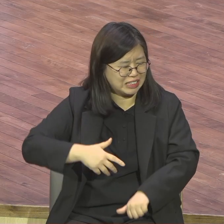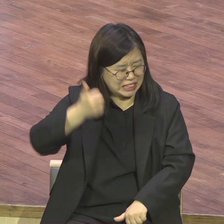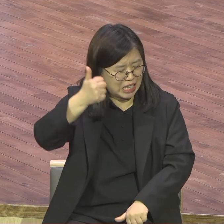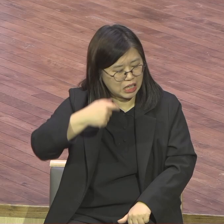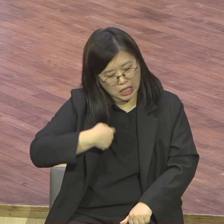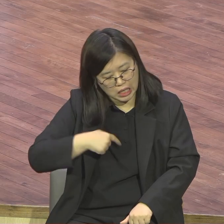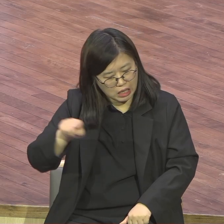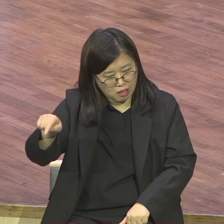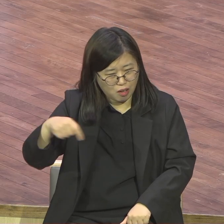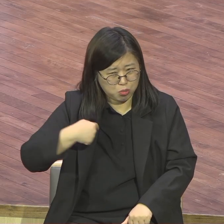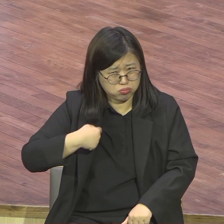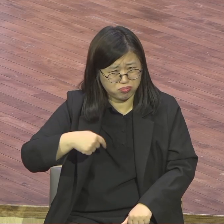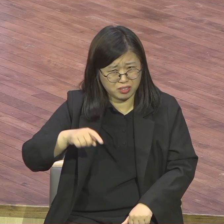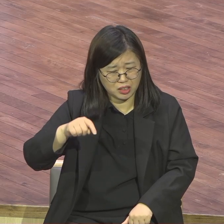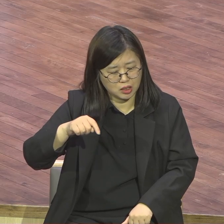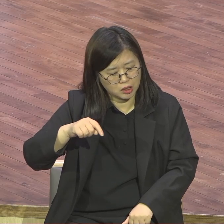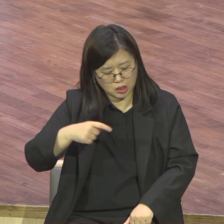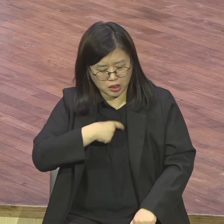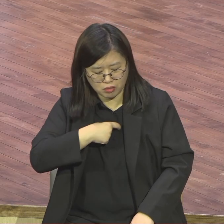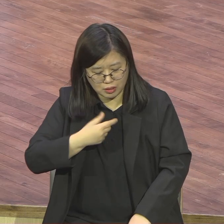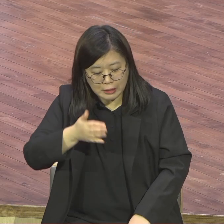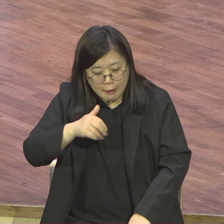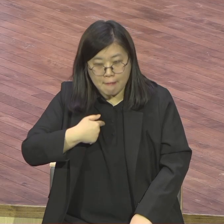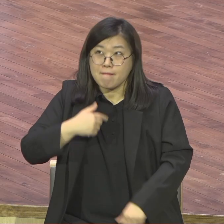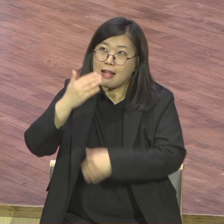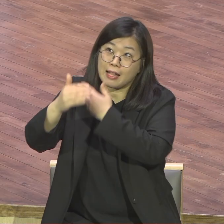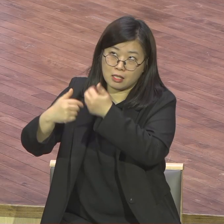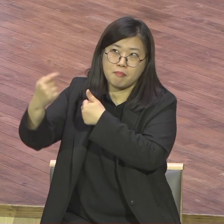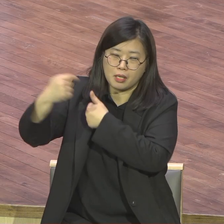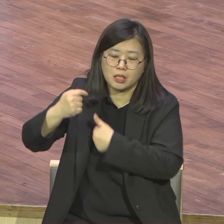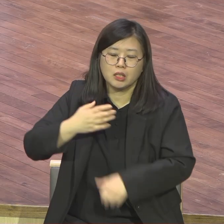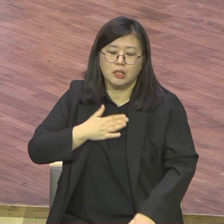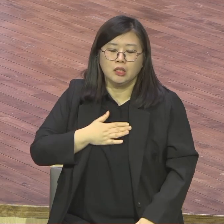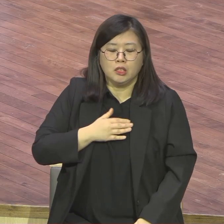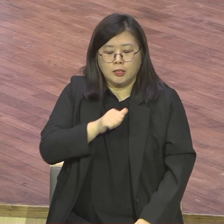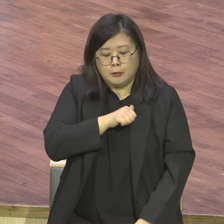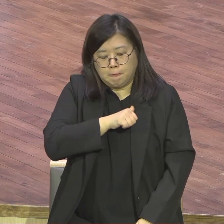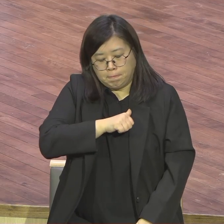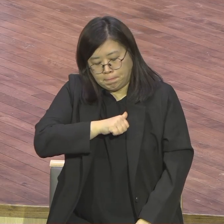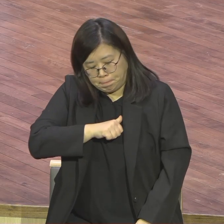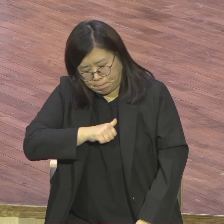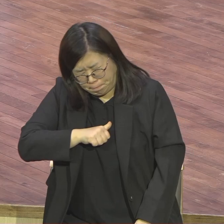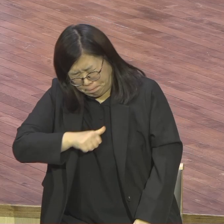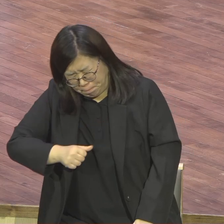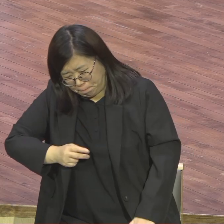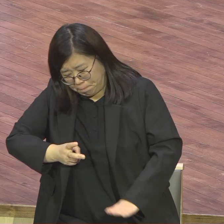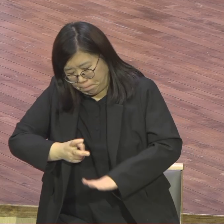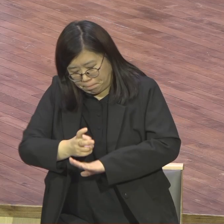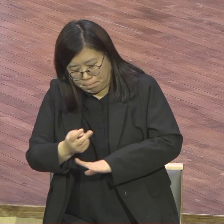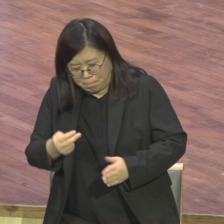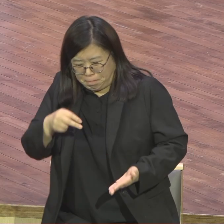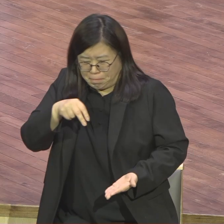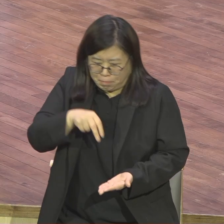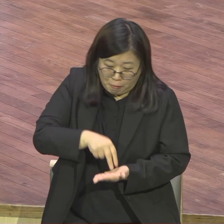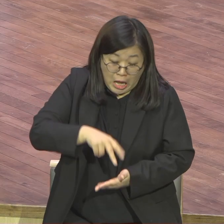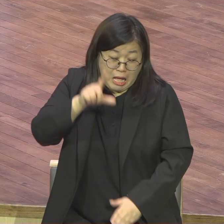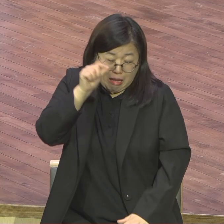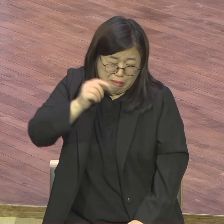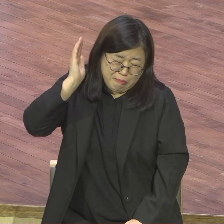또 그러더라고요 전과장 청년이 박사님 유치장 가면요 쫙